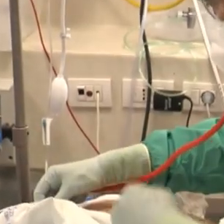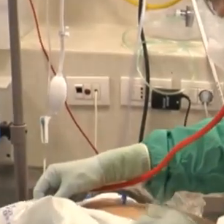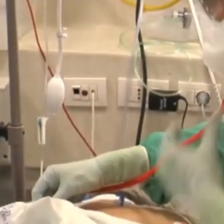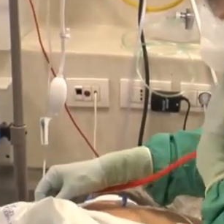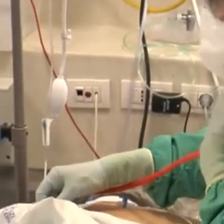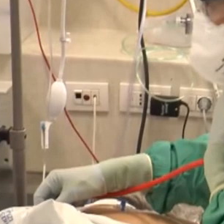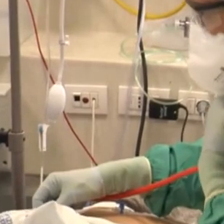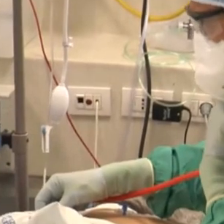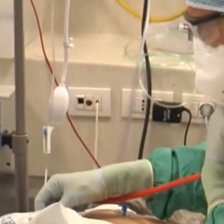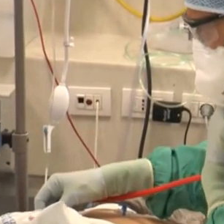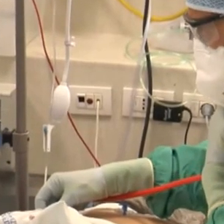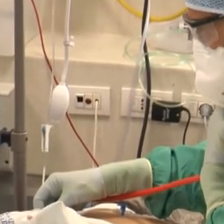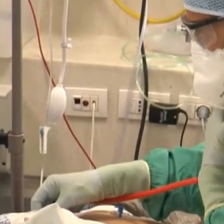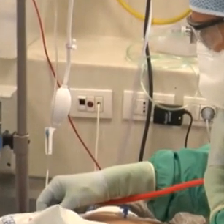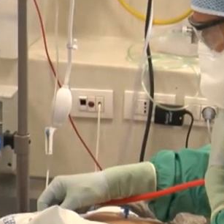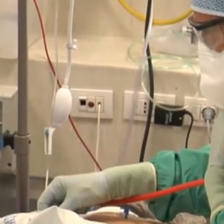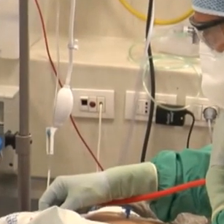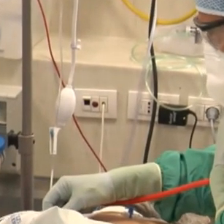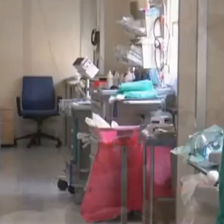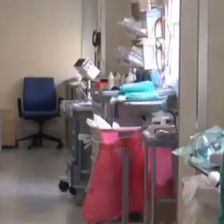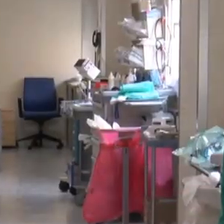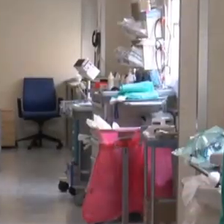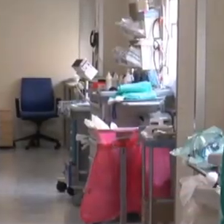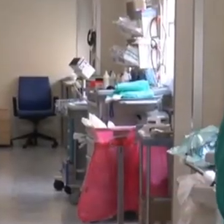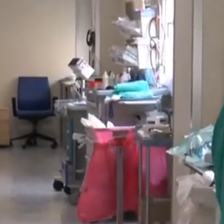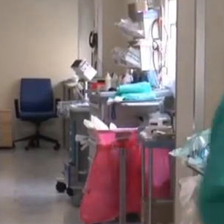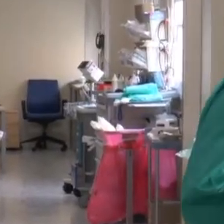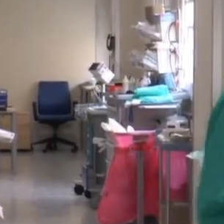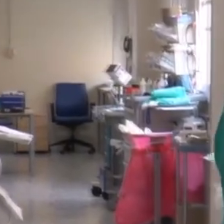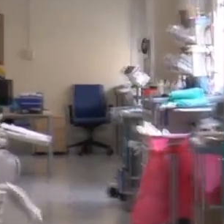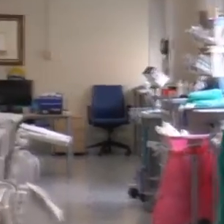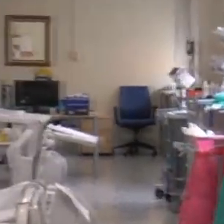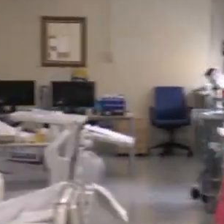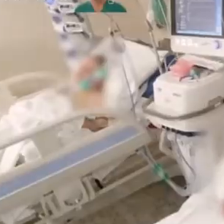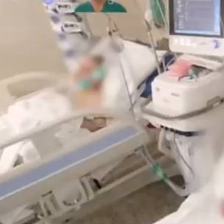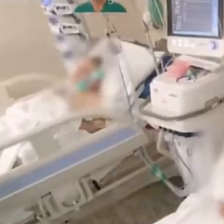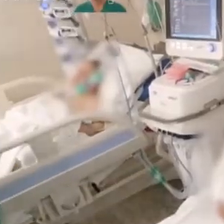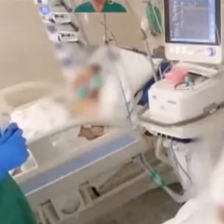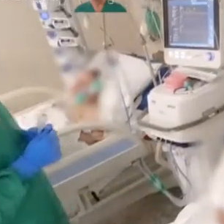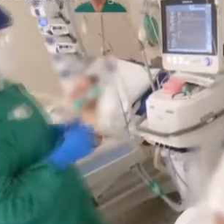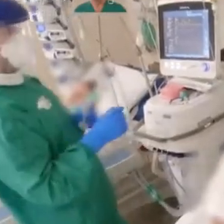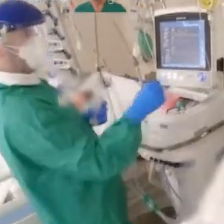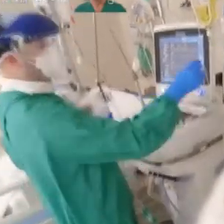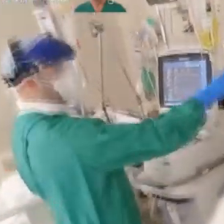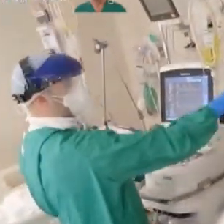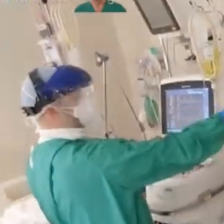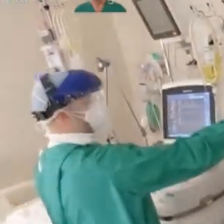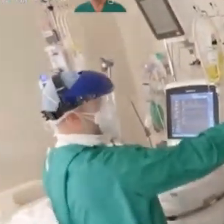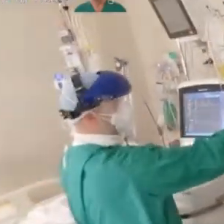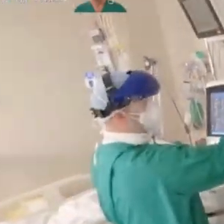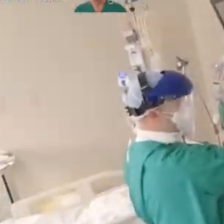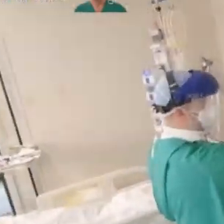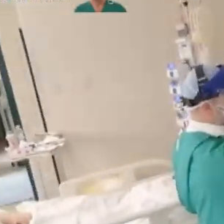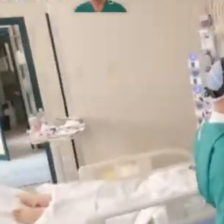giorno di calo dei posti letto occupati in terapia intensiva. Se il trend dovesse continuare così da venerdì, si evoluterà se ridurre o meno tali